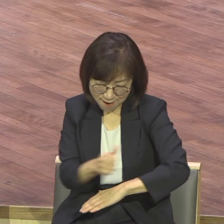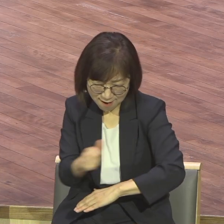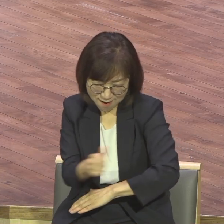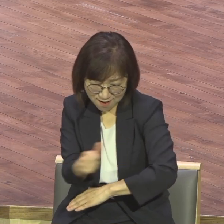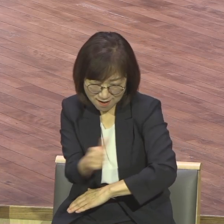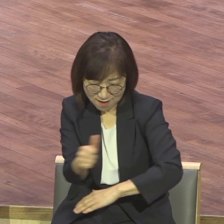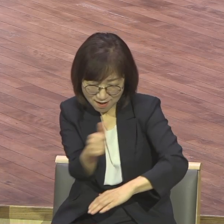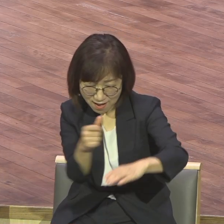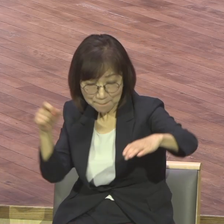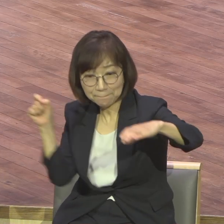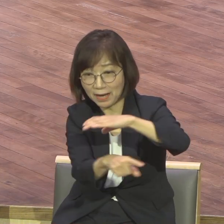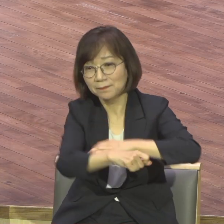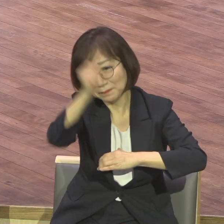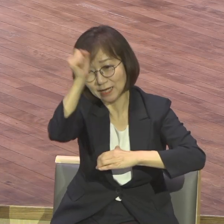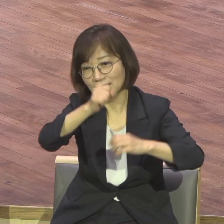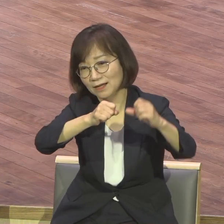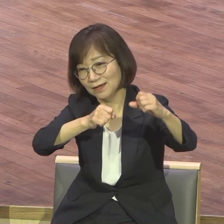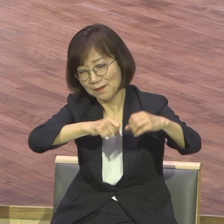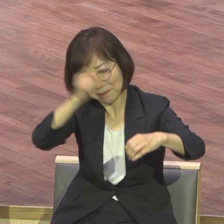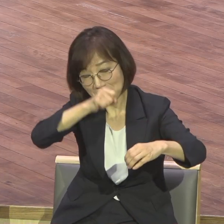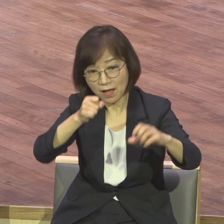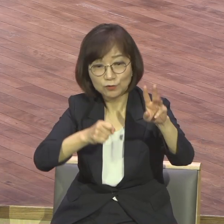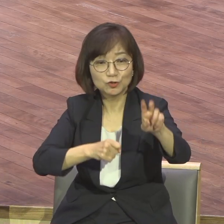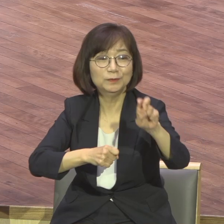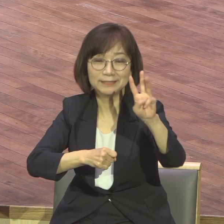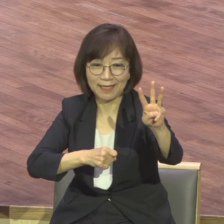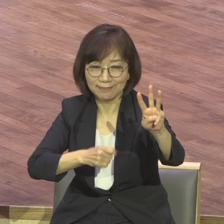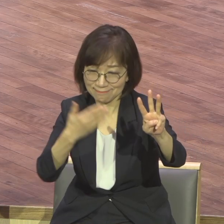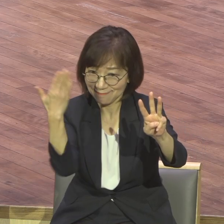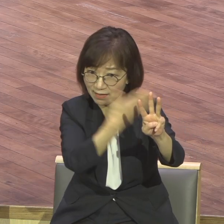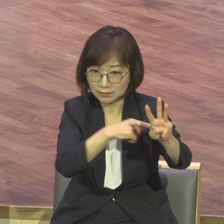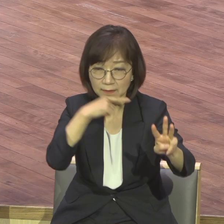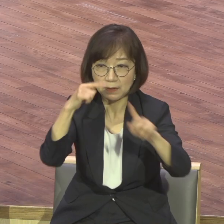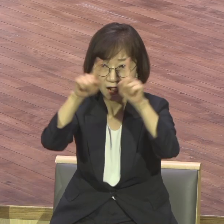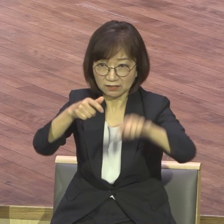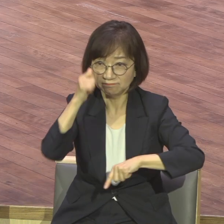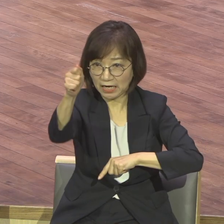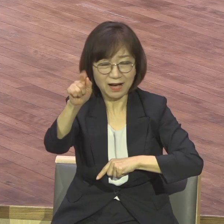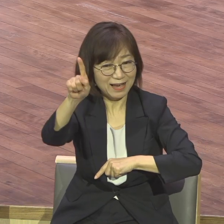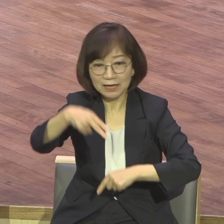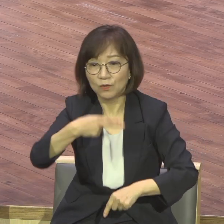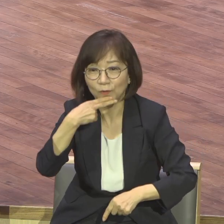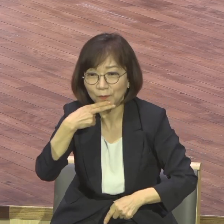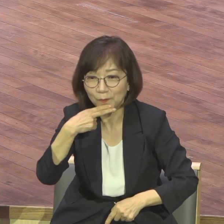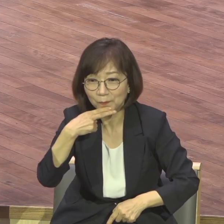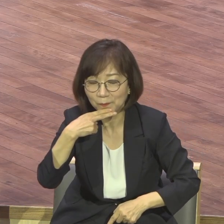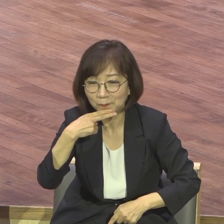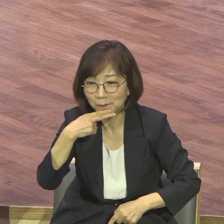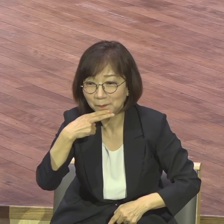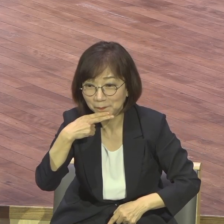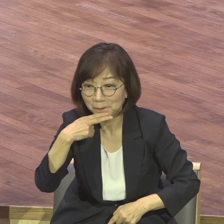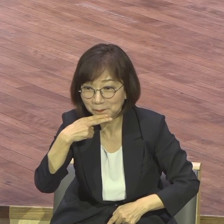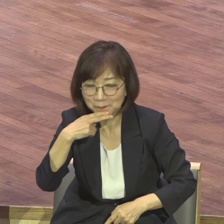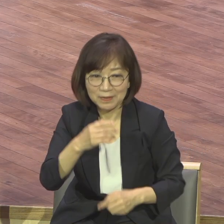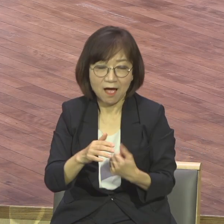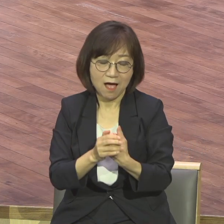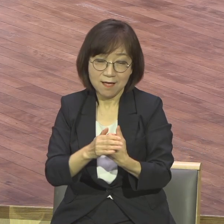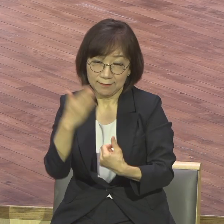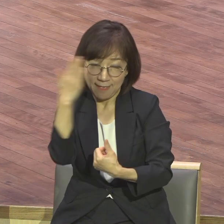차원이 틀립니다 손흥민이 훨씬 인정을 받습니다 손흥민은 한 골도 패널티킥이